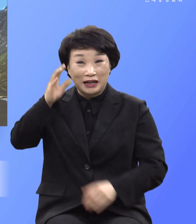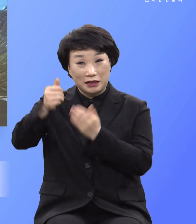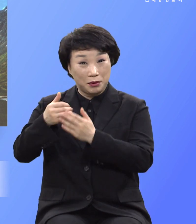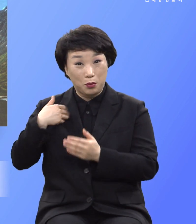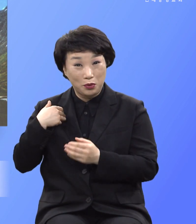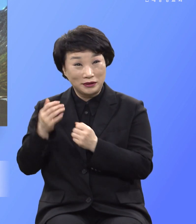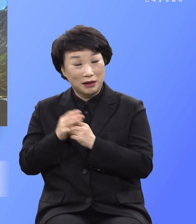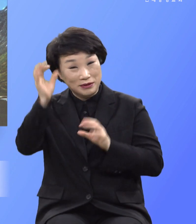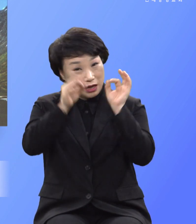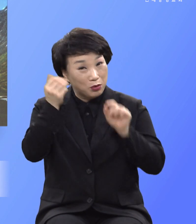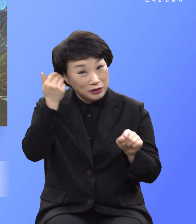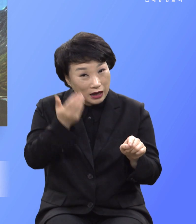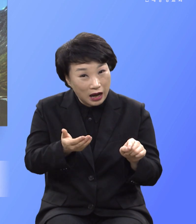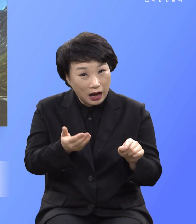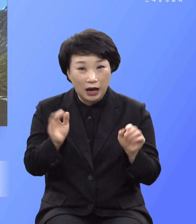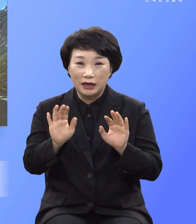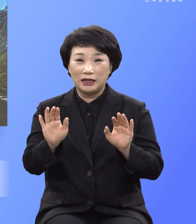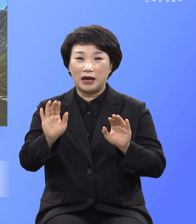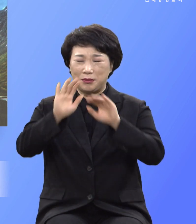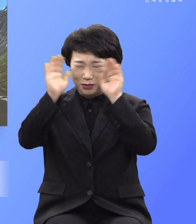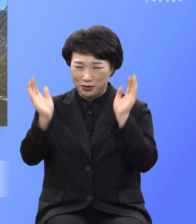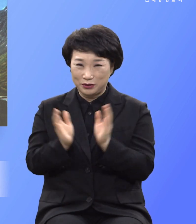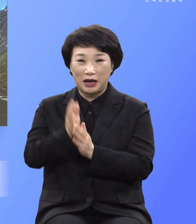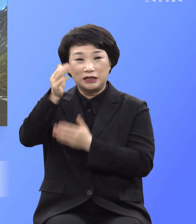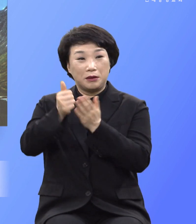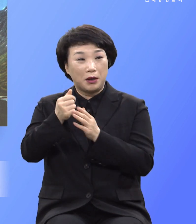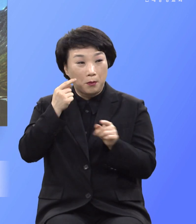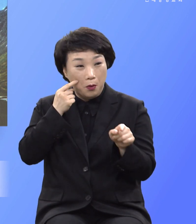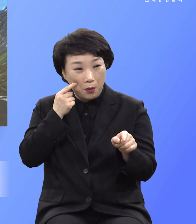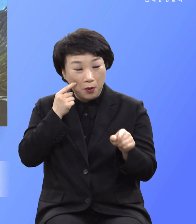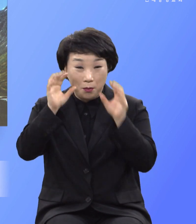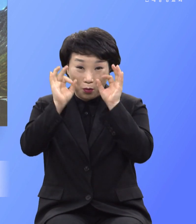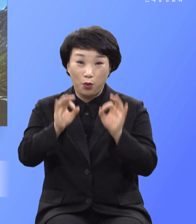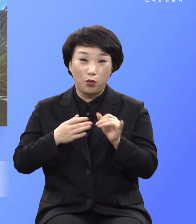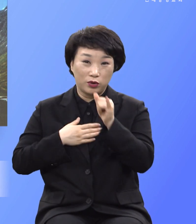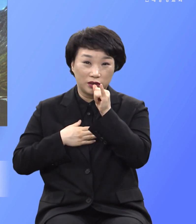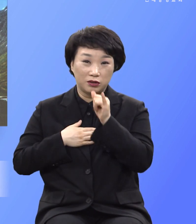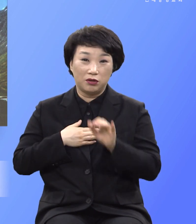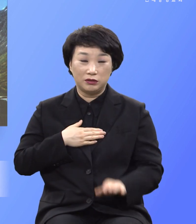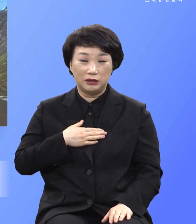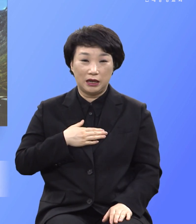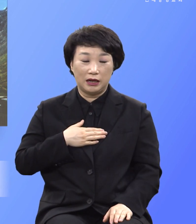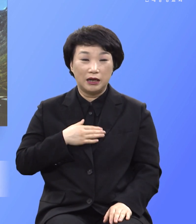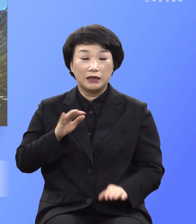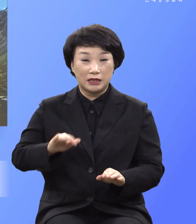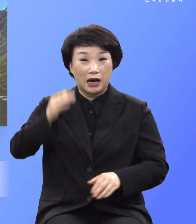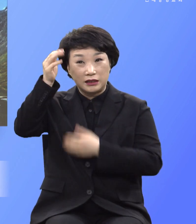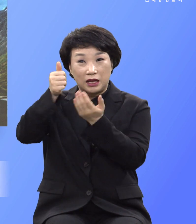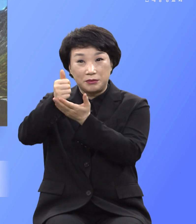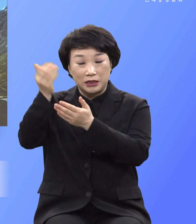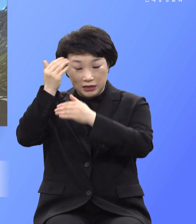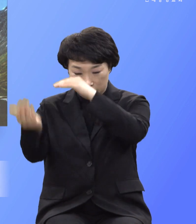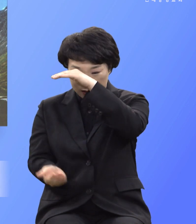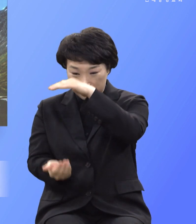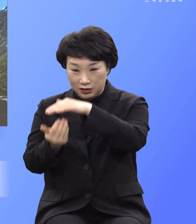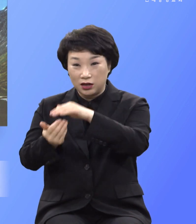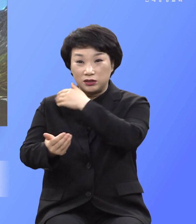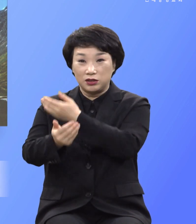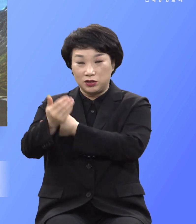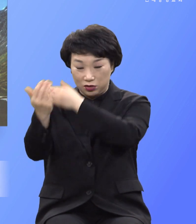하나님이 다 보고 계신데 하나님이 전지하시고 전능하시고